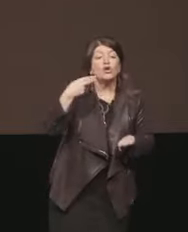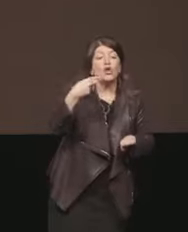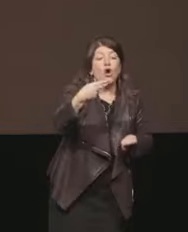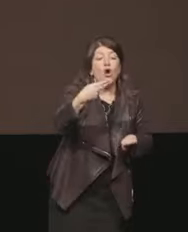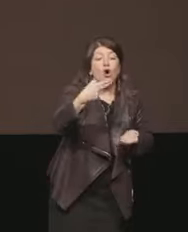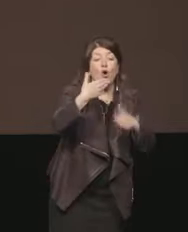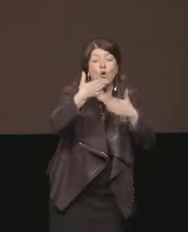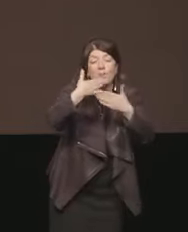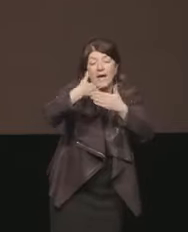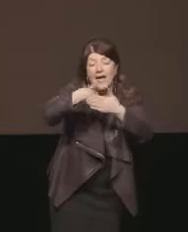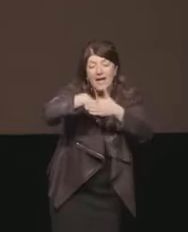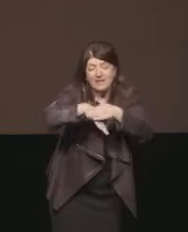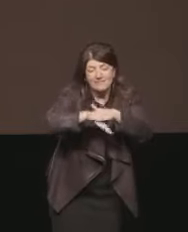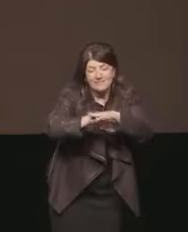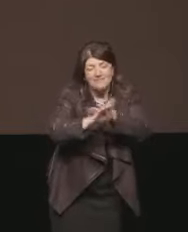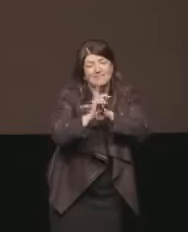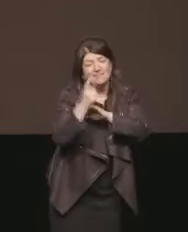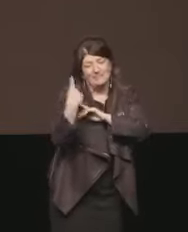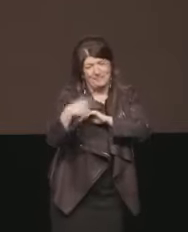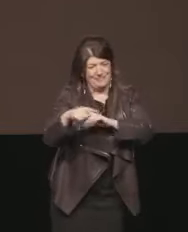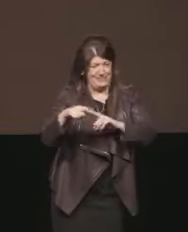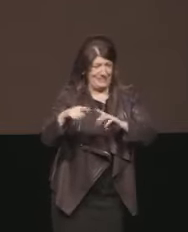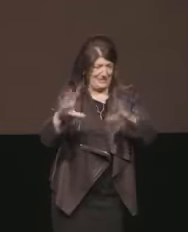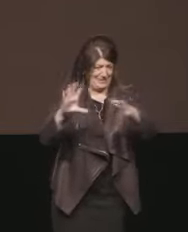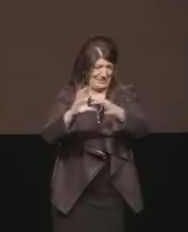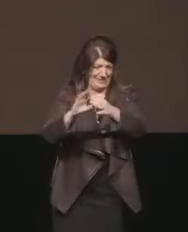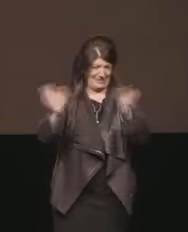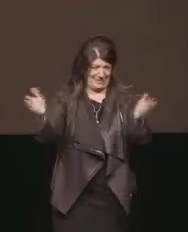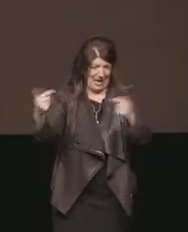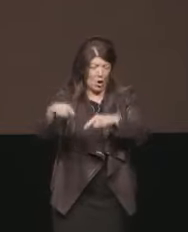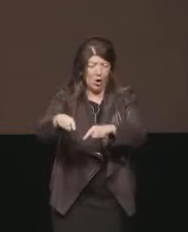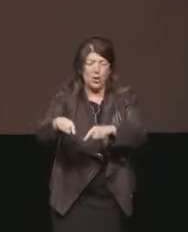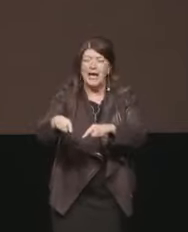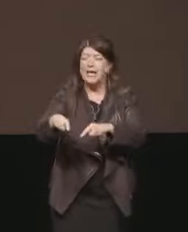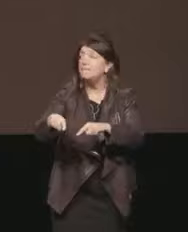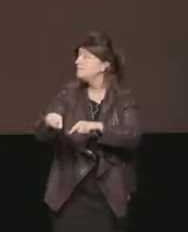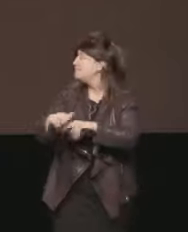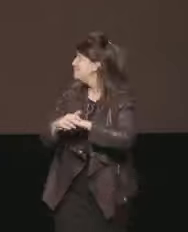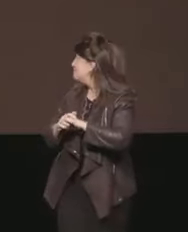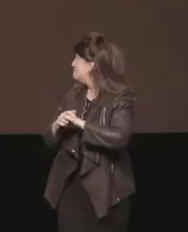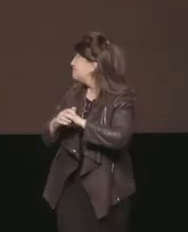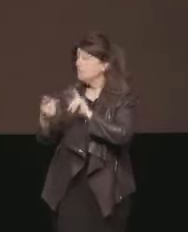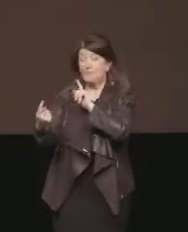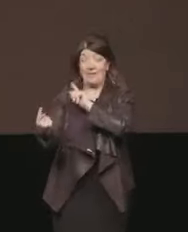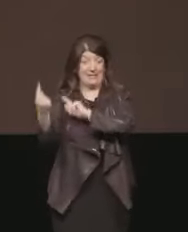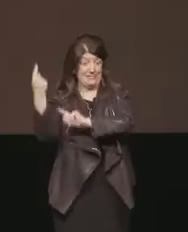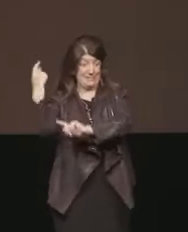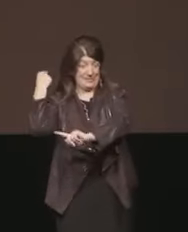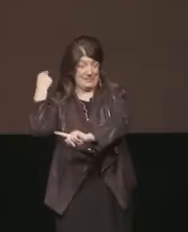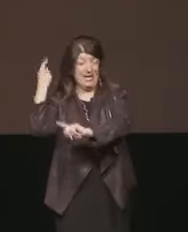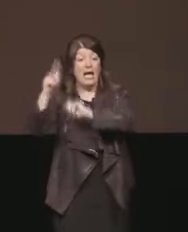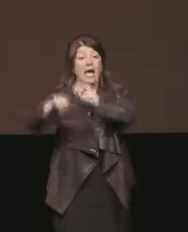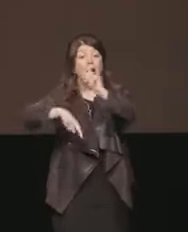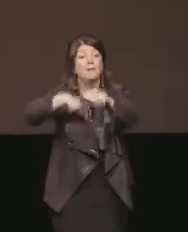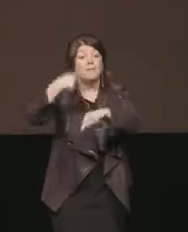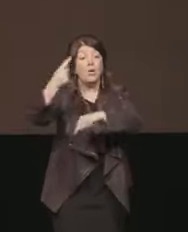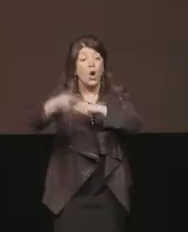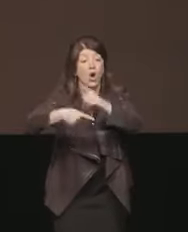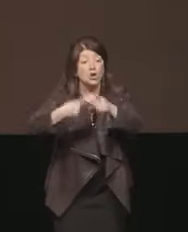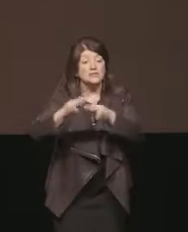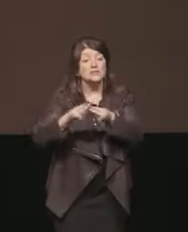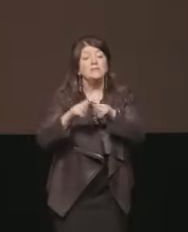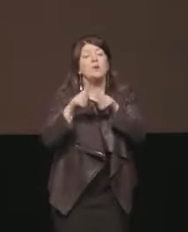Salone e nei prossimi giorni all'interno del programma del Salone troverete alcuni appuntamenti logati con il simbolo dell'agenda